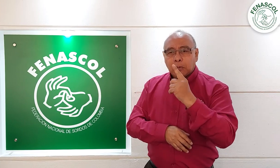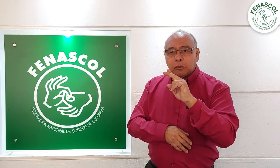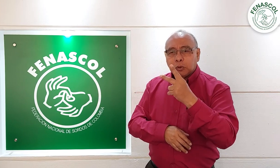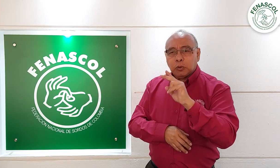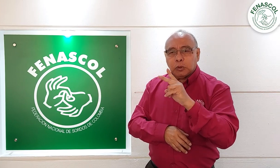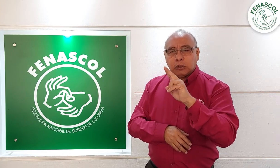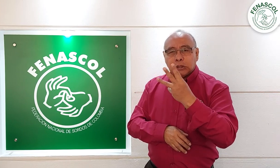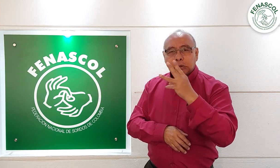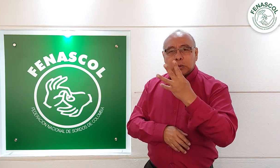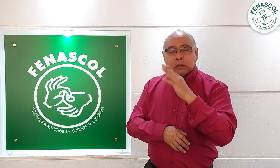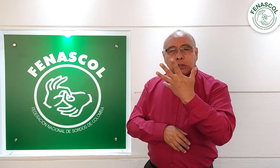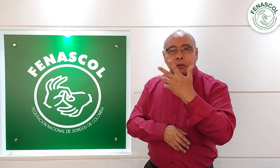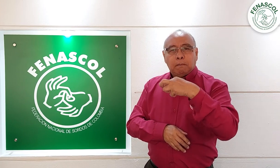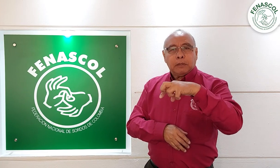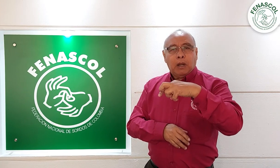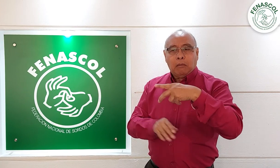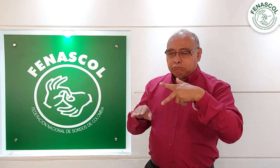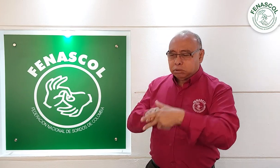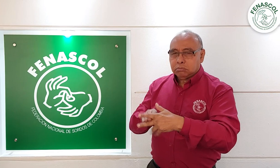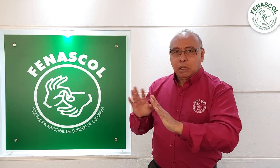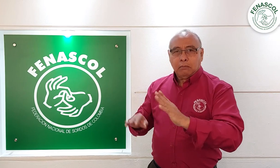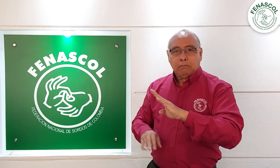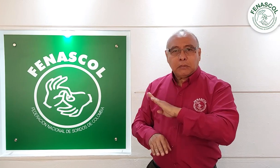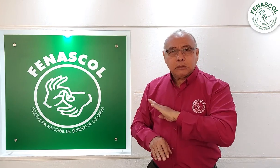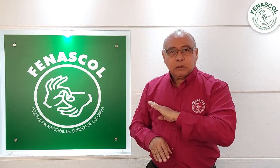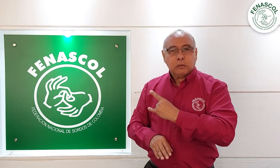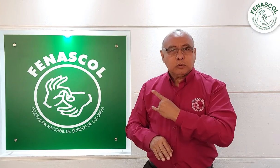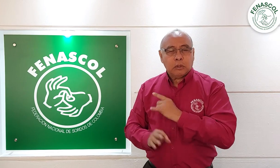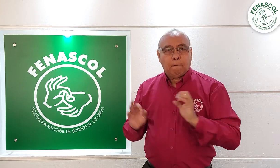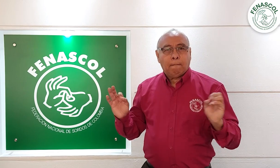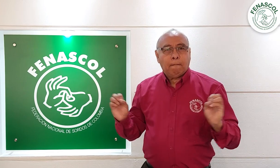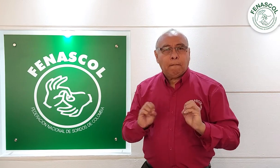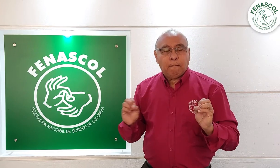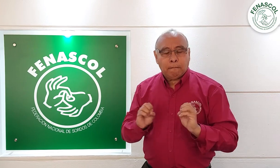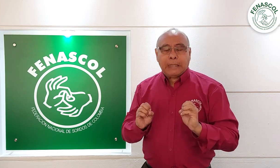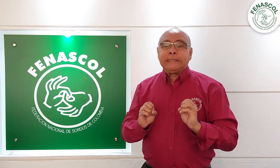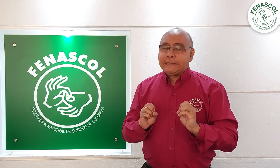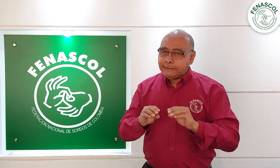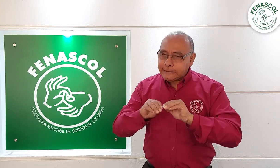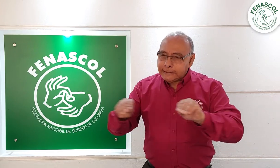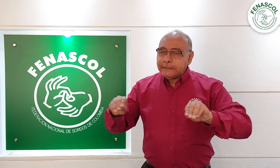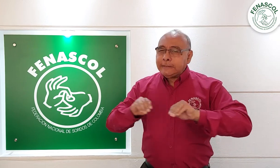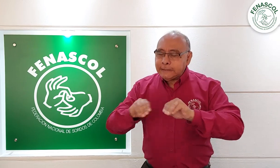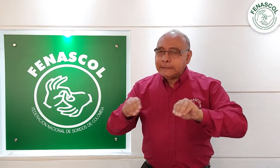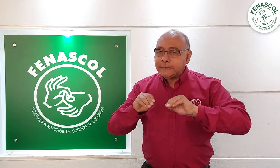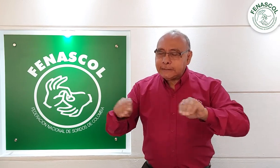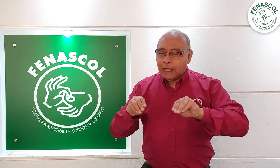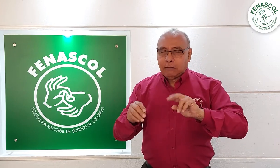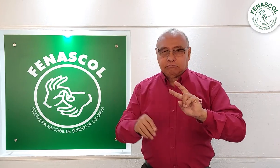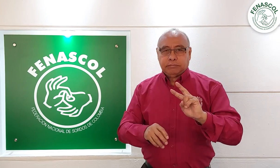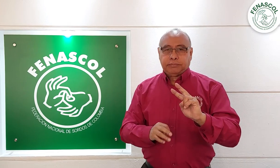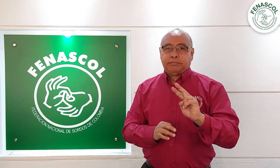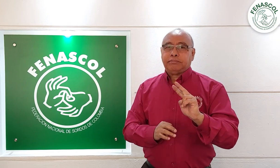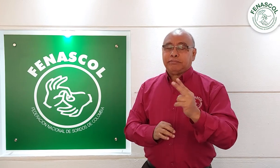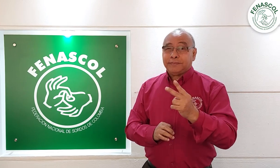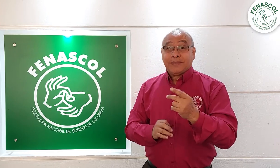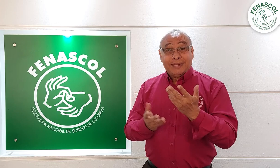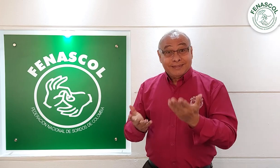sordas, en esta época era deficiente. Solo podían llegar a culminar su primaria porque no había posibilidades de continuar con su formación básica